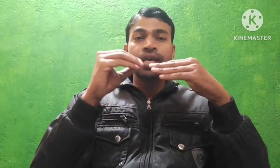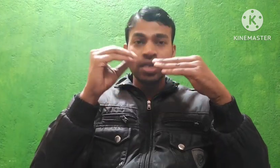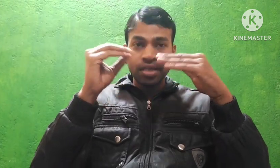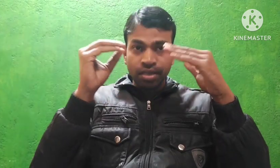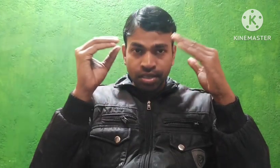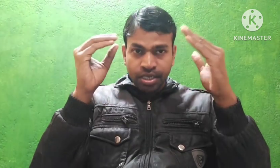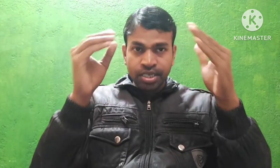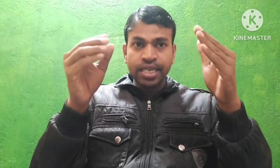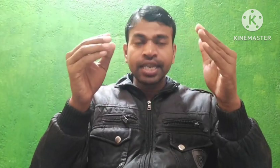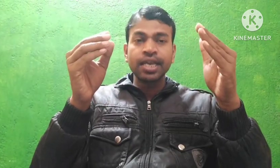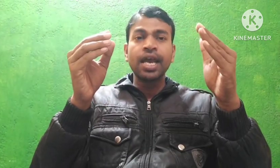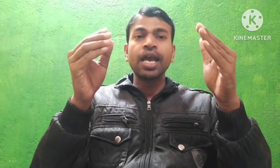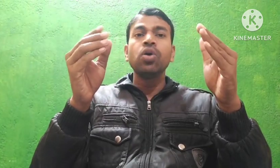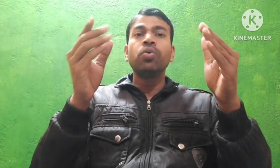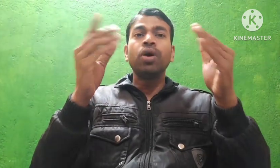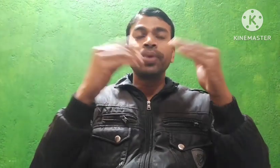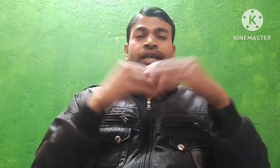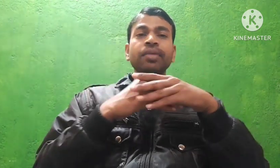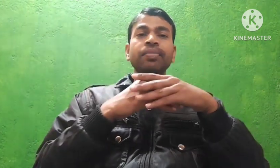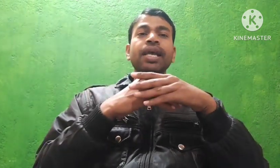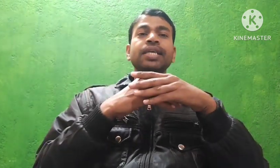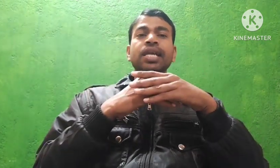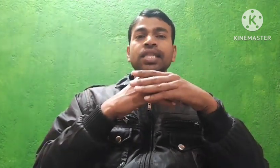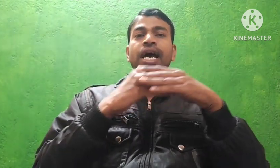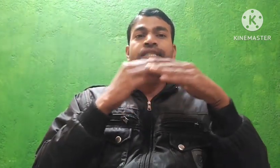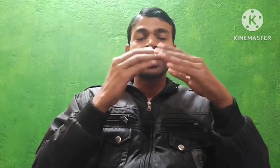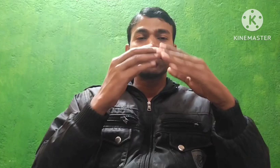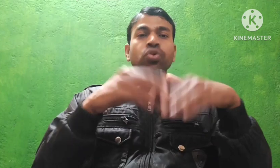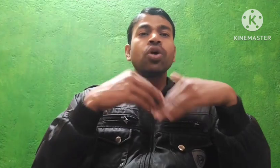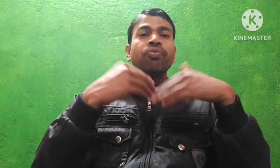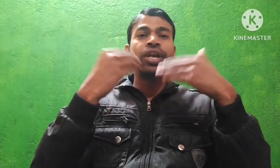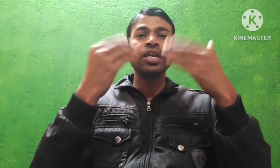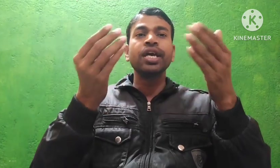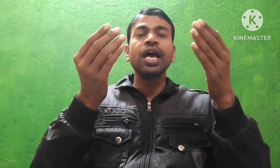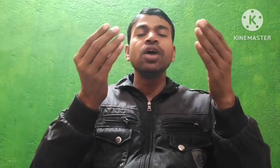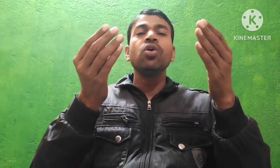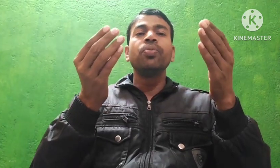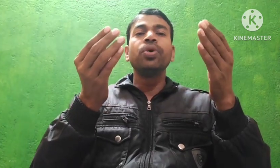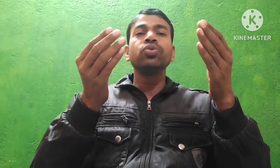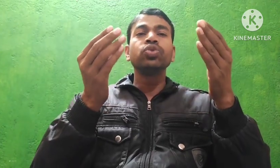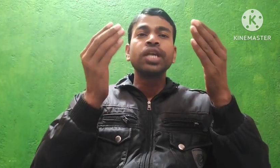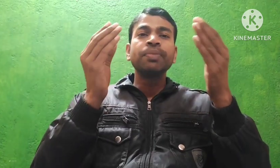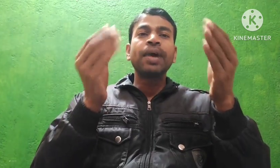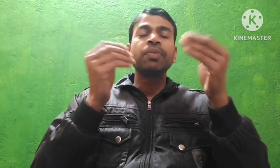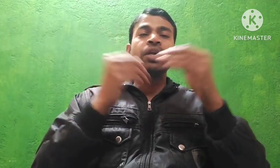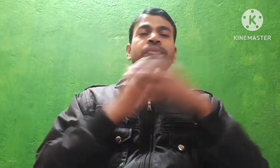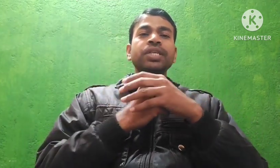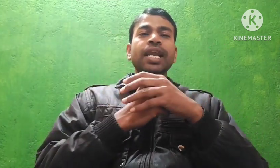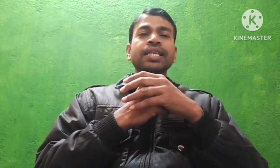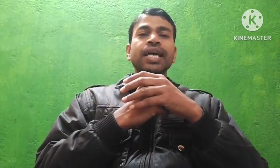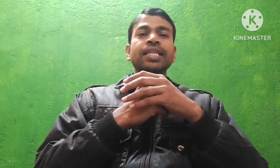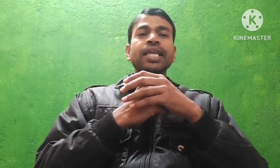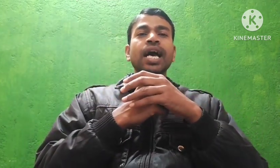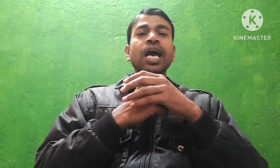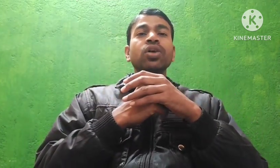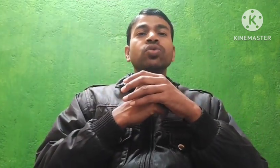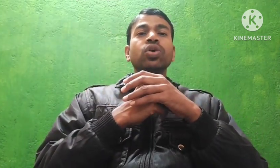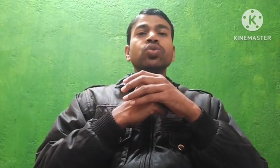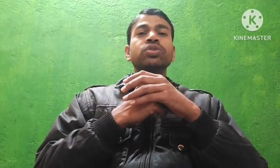engineering है वो operating माना चाहता है चाहतो कोई operating है वो दुसरे जीपार्टमेंट में जाना चाहता है तो उस